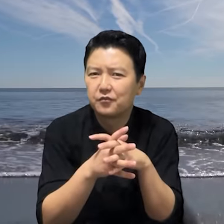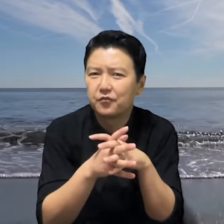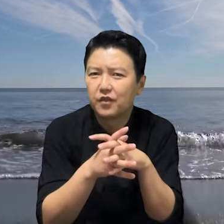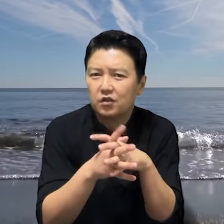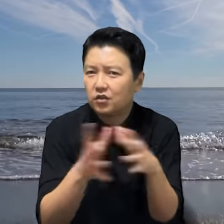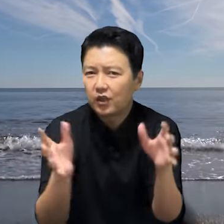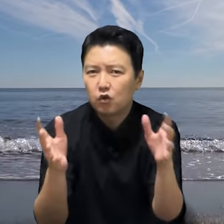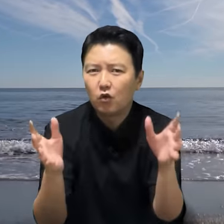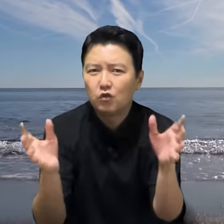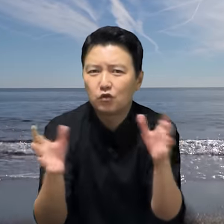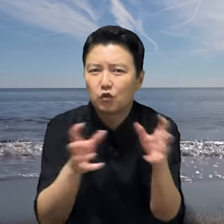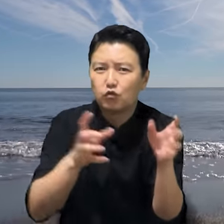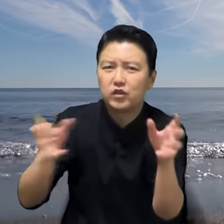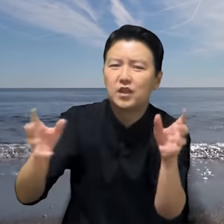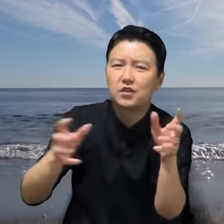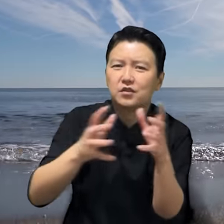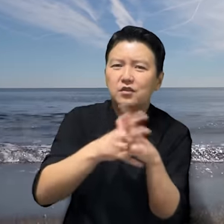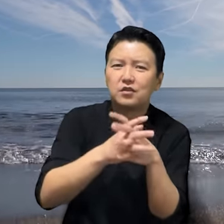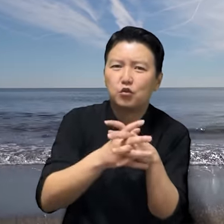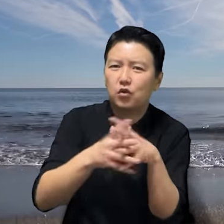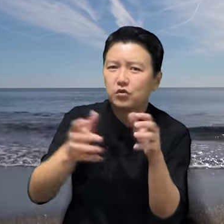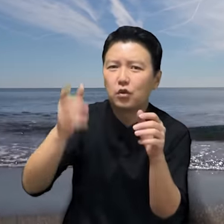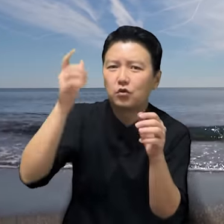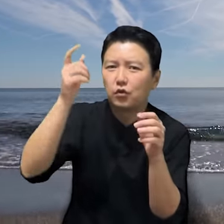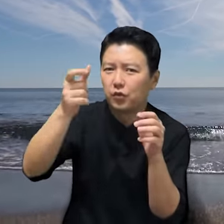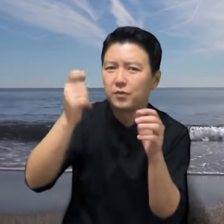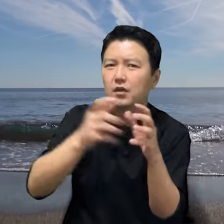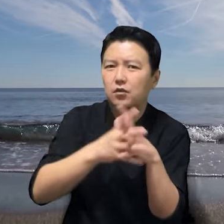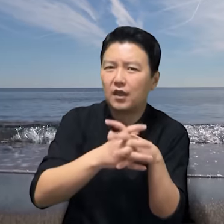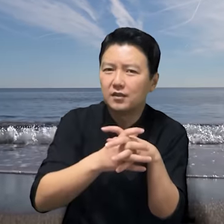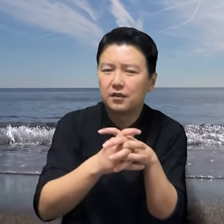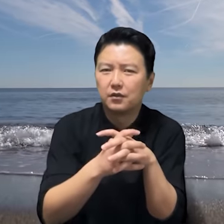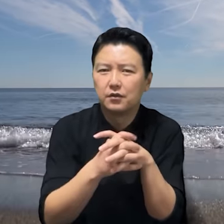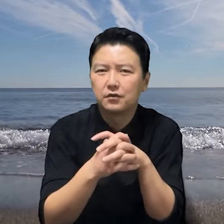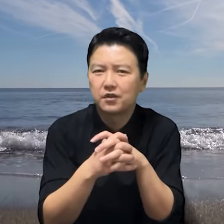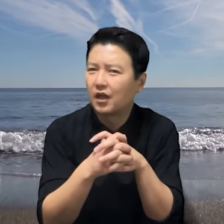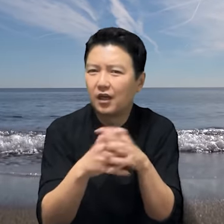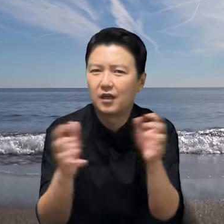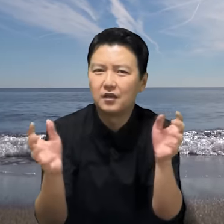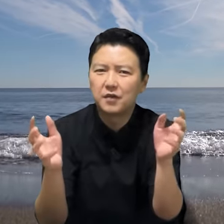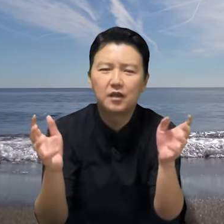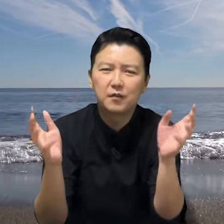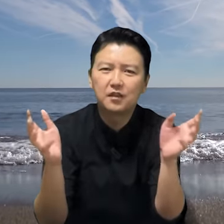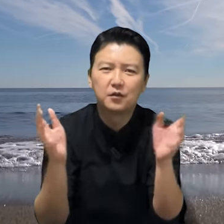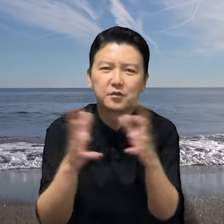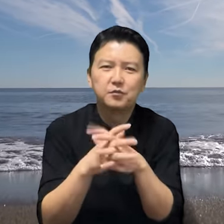그때 총은 또 룰린한테 있었으니 권총으로 위협한 것도 아니잖아요. 참 할 마리가 없습니다.